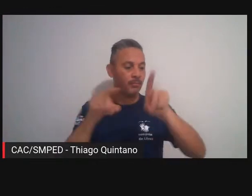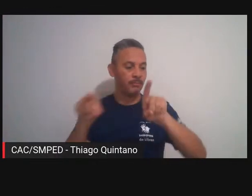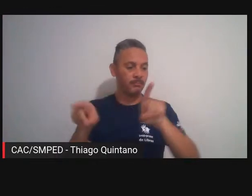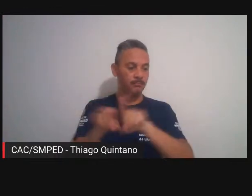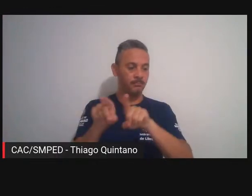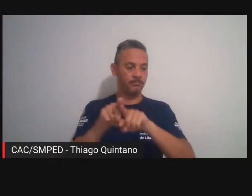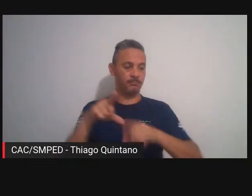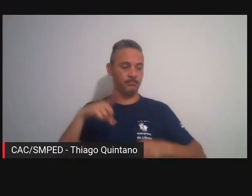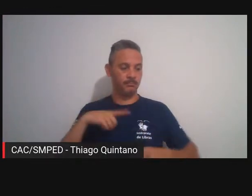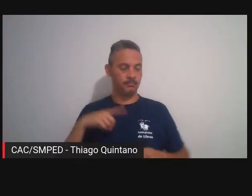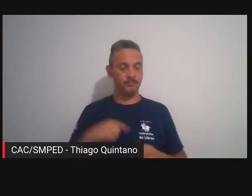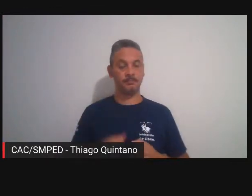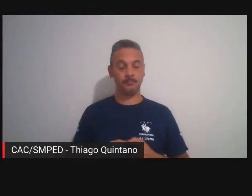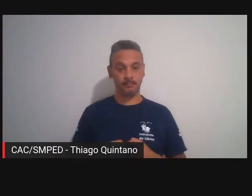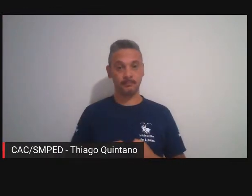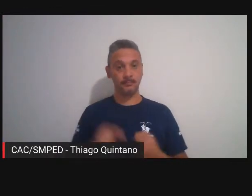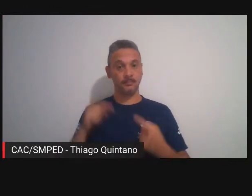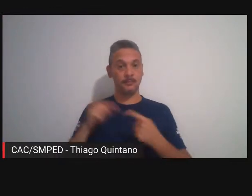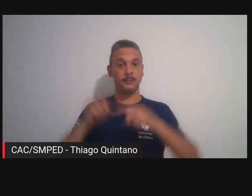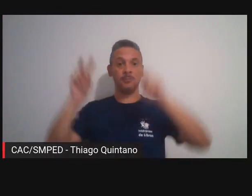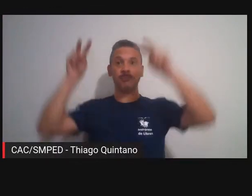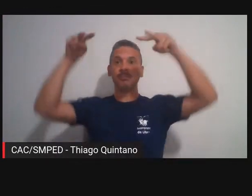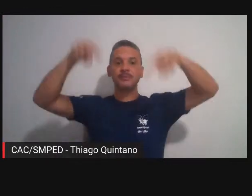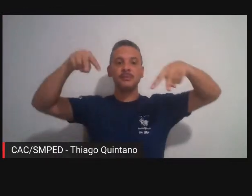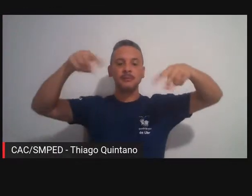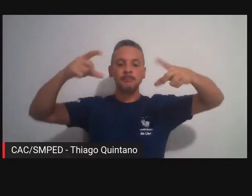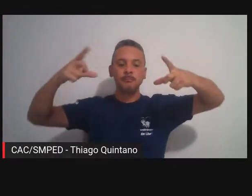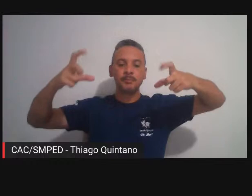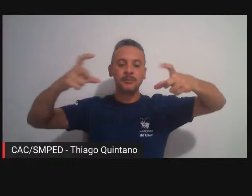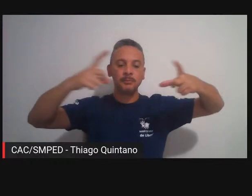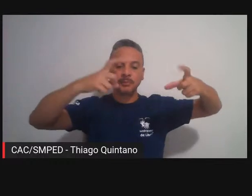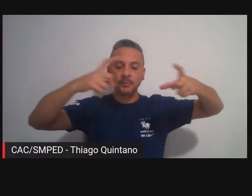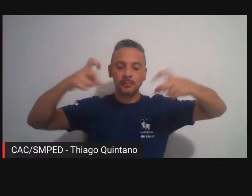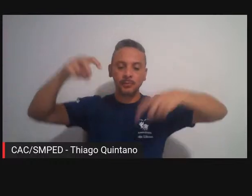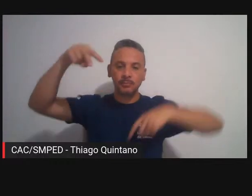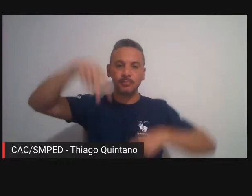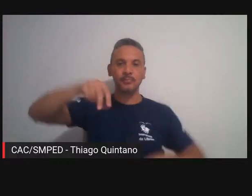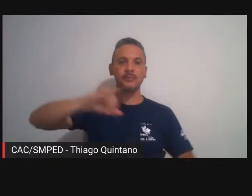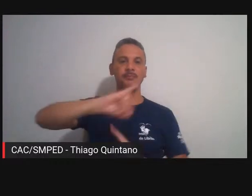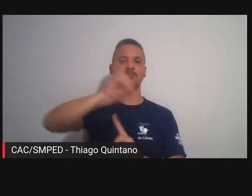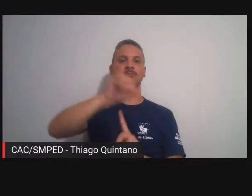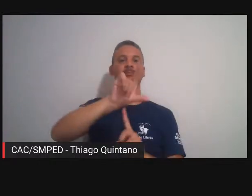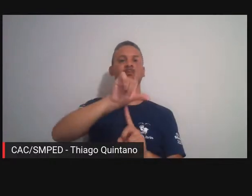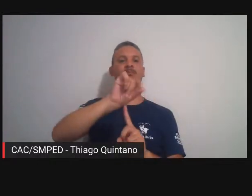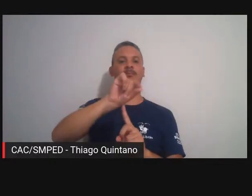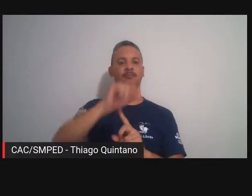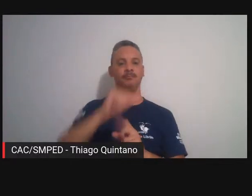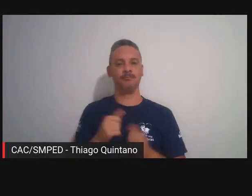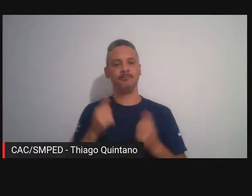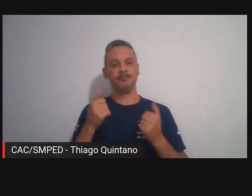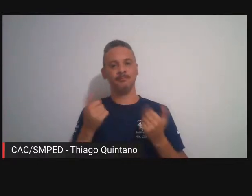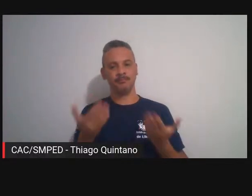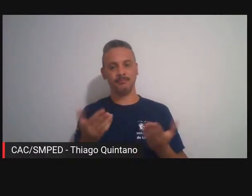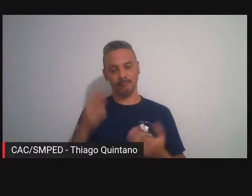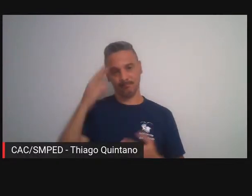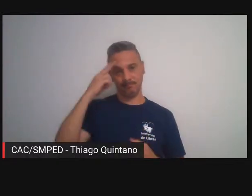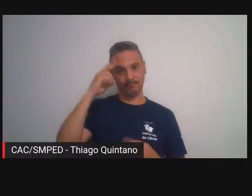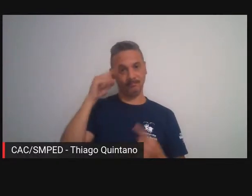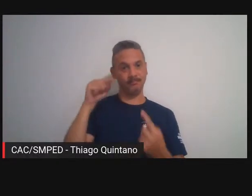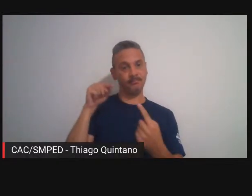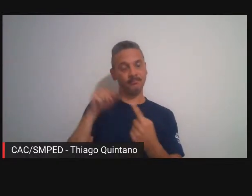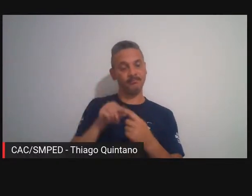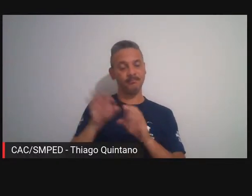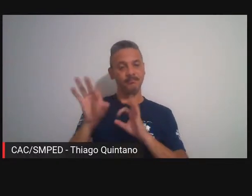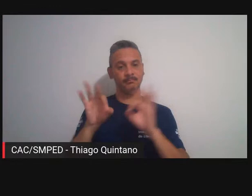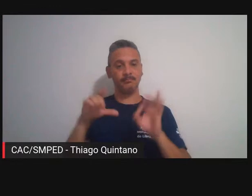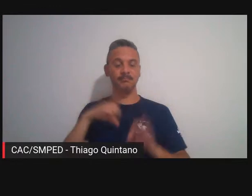do pico do Jaraguá visto de cima essa é basicamente a ficção ou